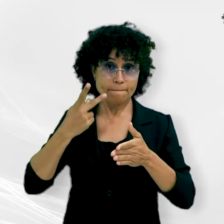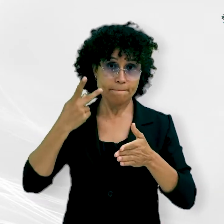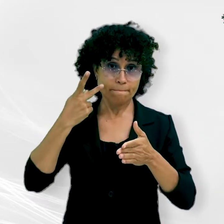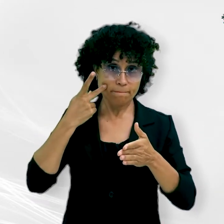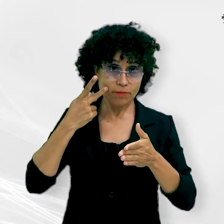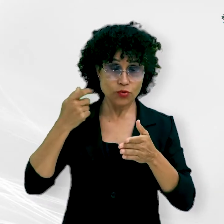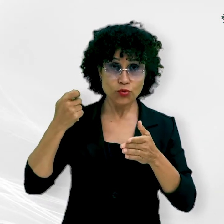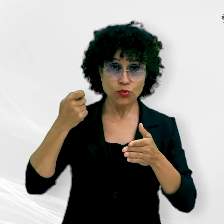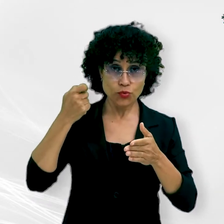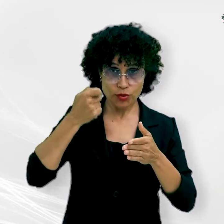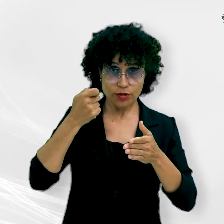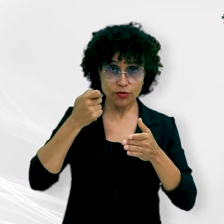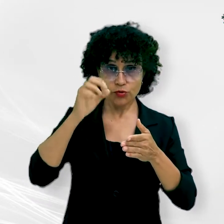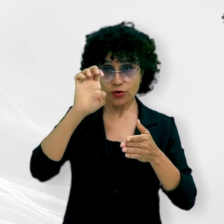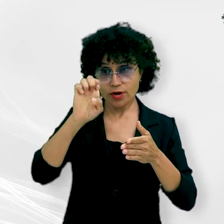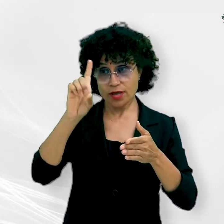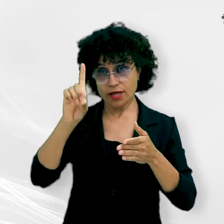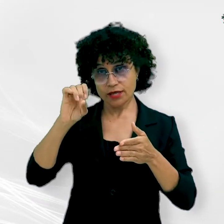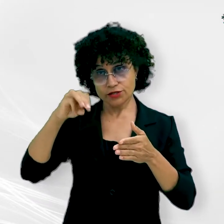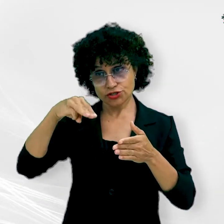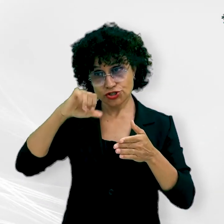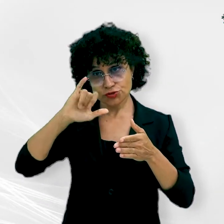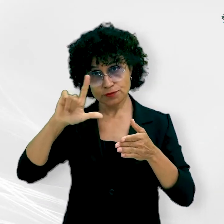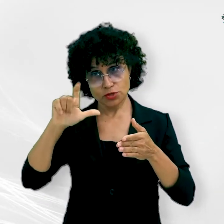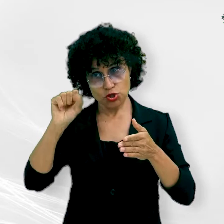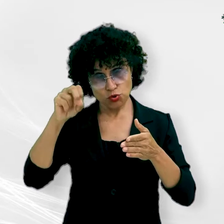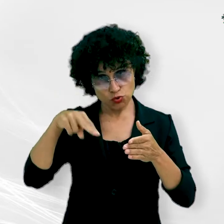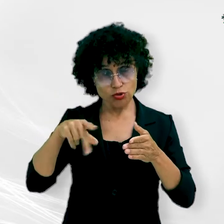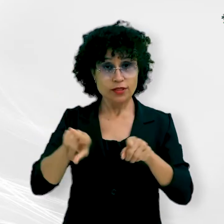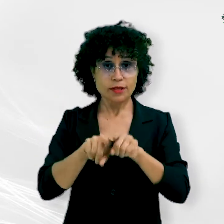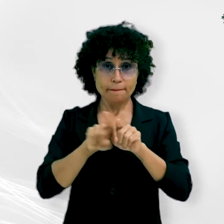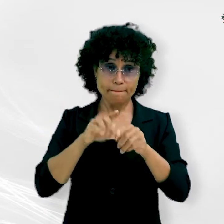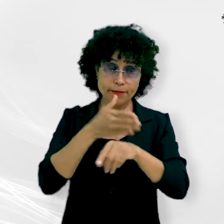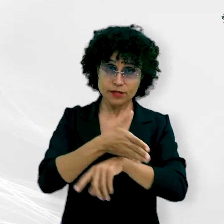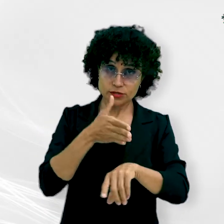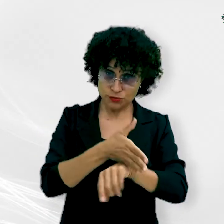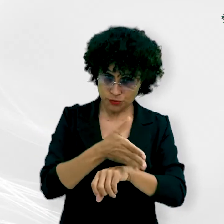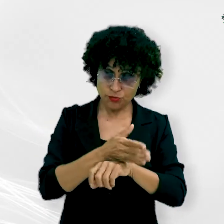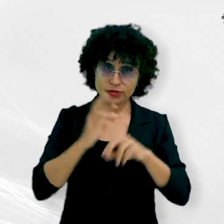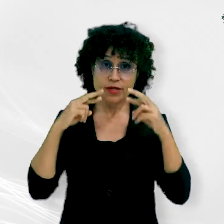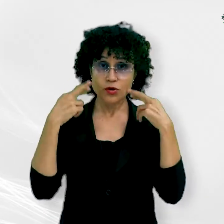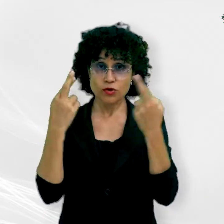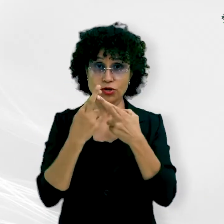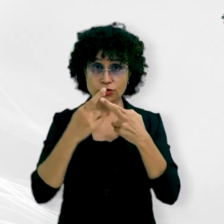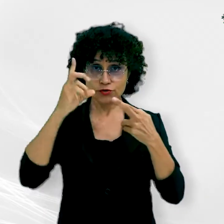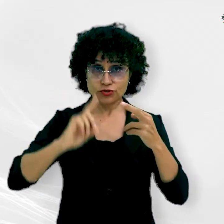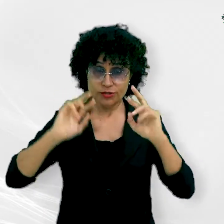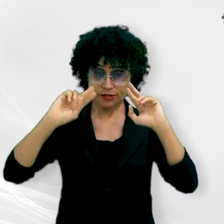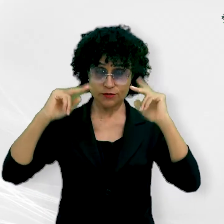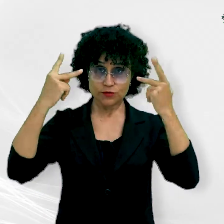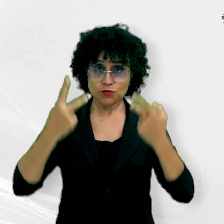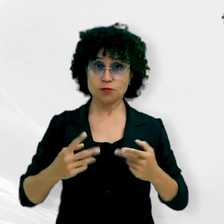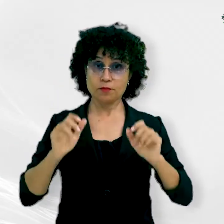Procurador de Justiça Edmilson da Costa Pereira, também participou da reunião na Comissão de Direitos Humanos da Assembleia.